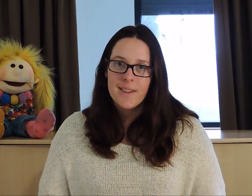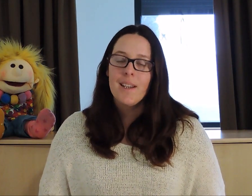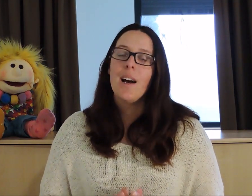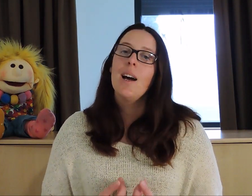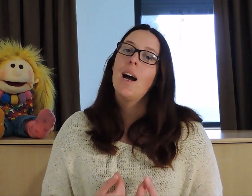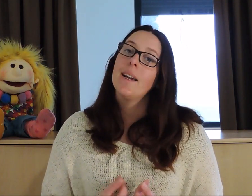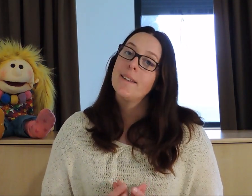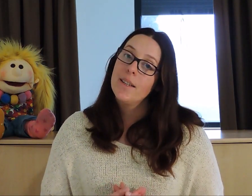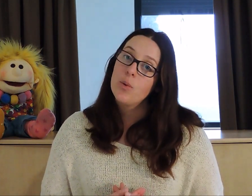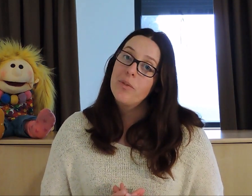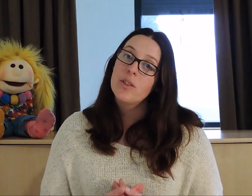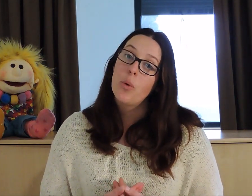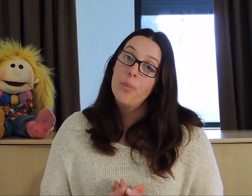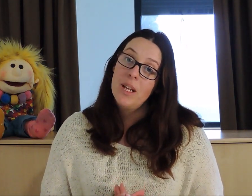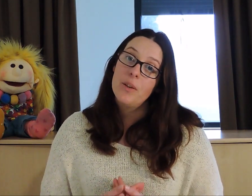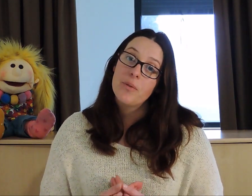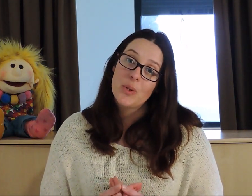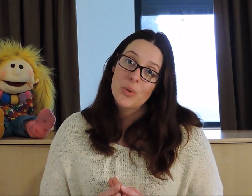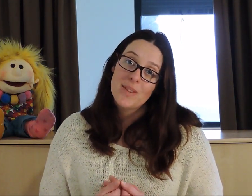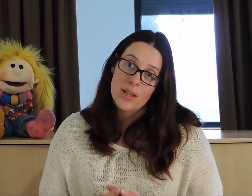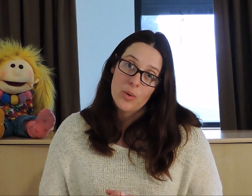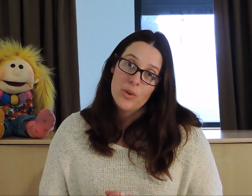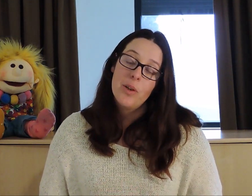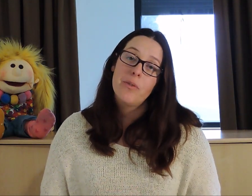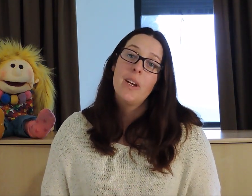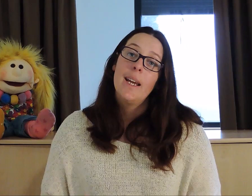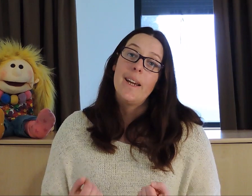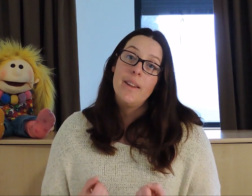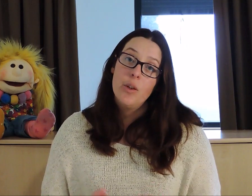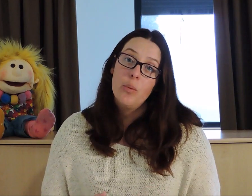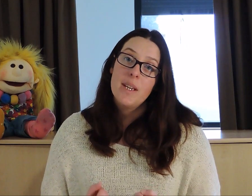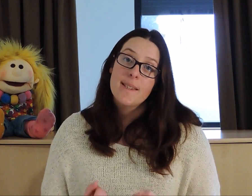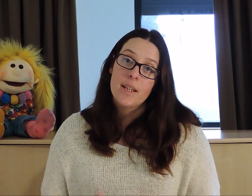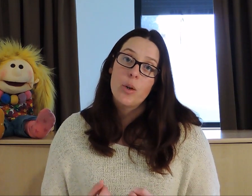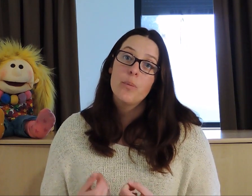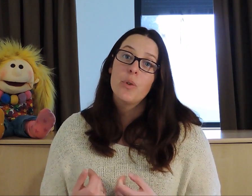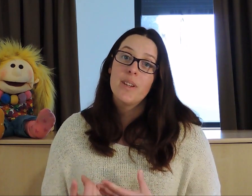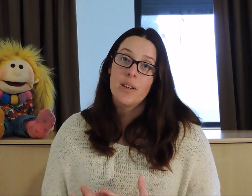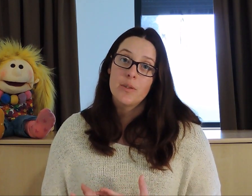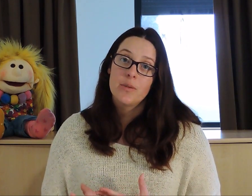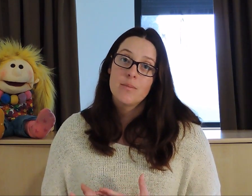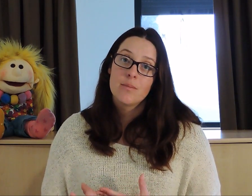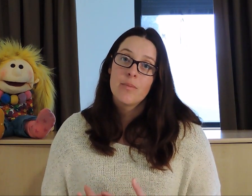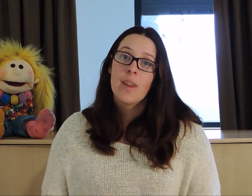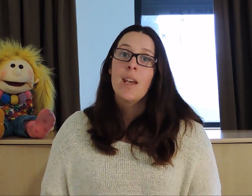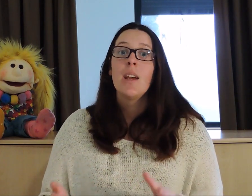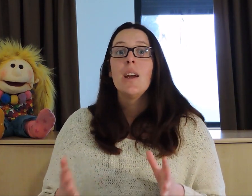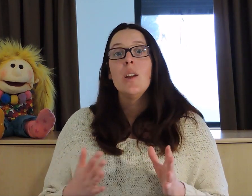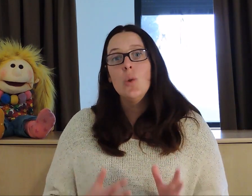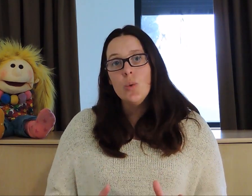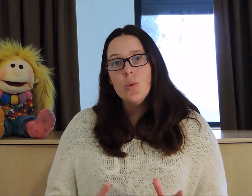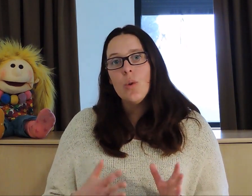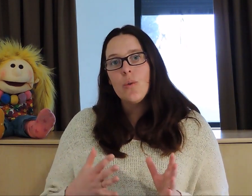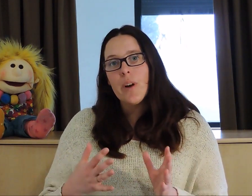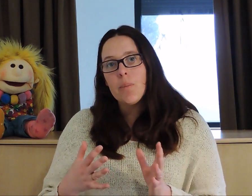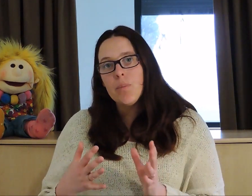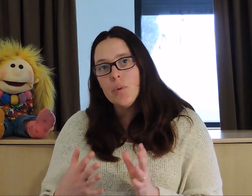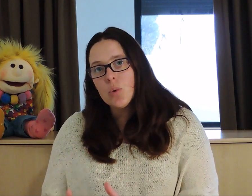21 a été découverte en 1959 et nommée syndrome de Down. Nous, on va plus